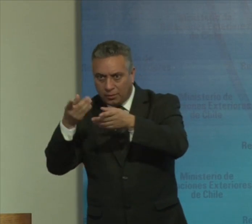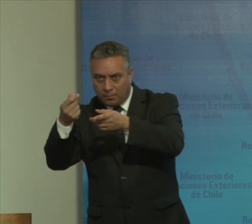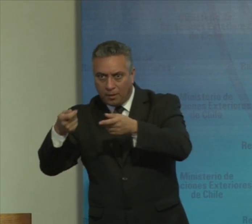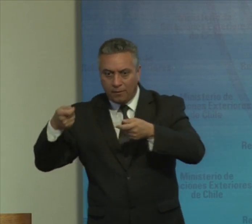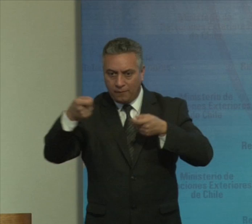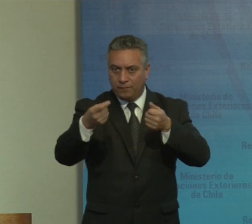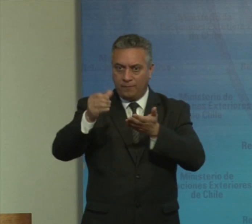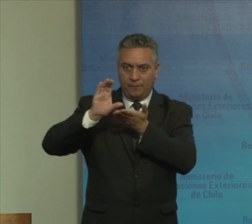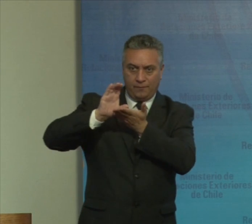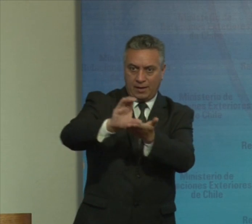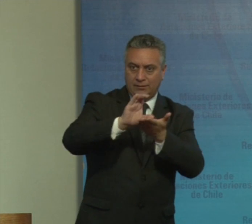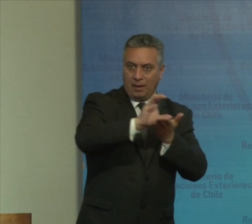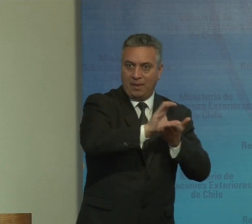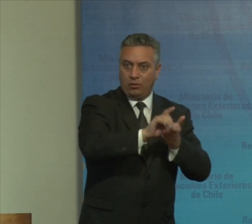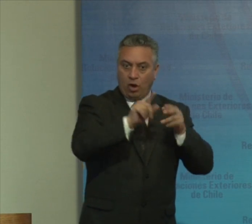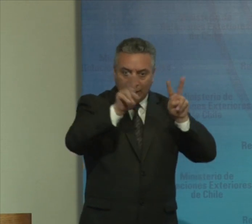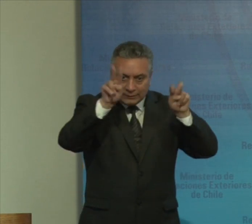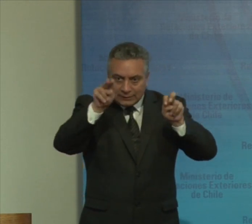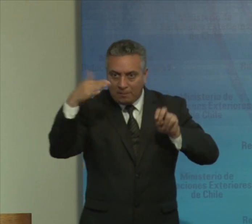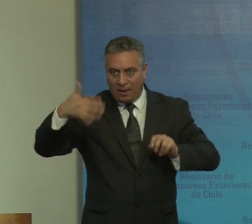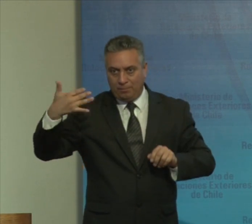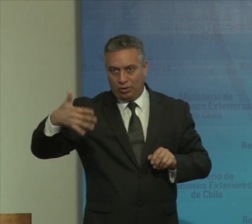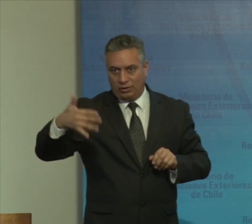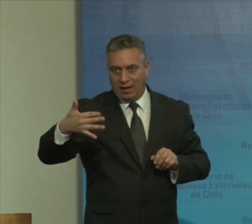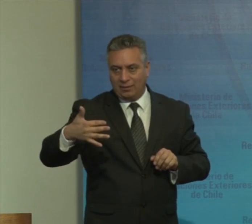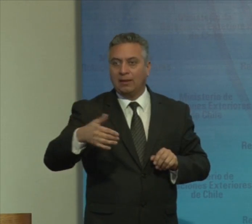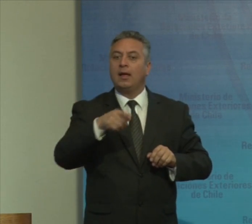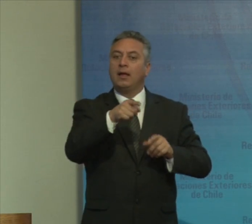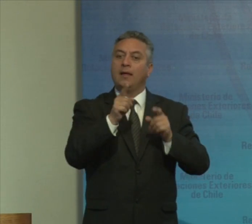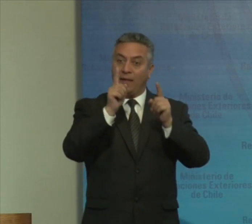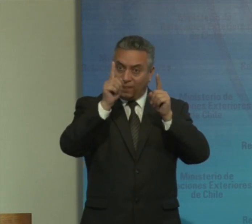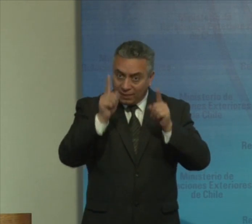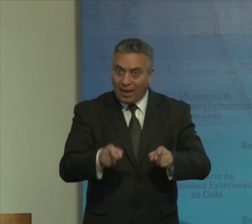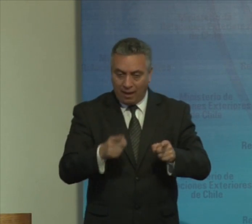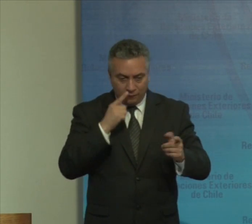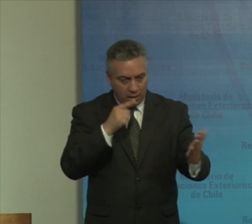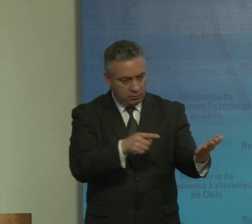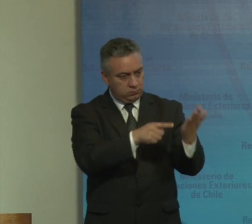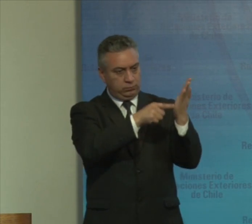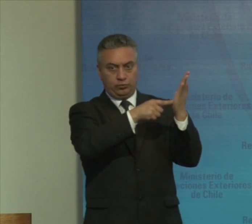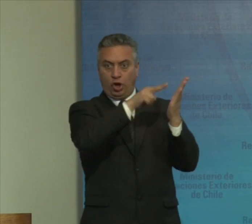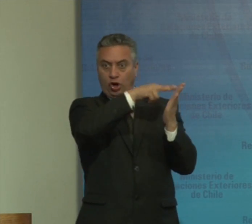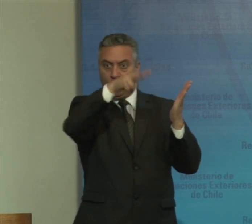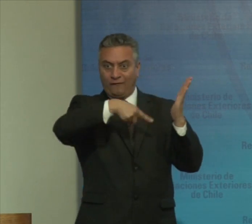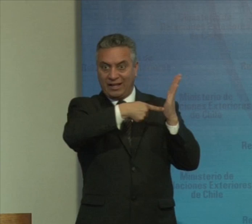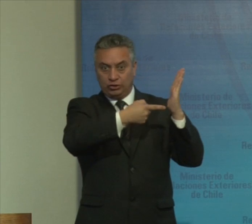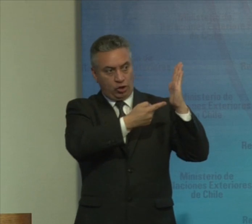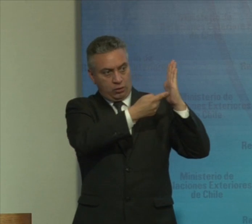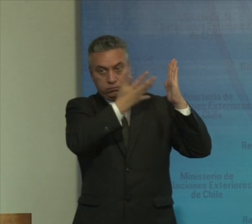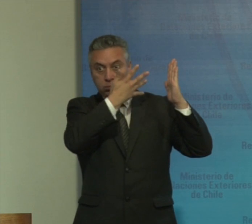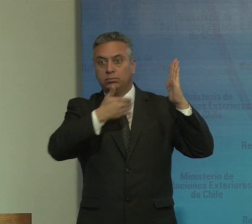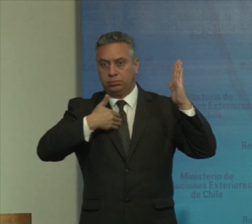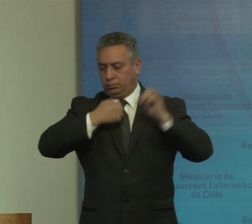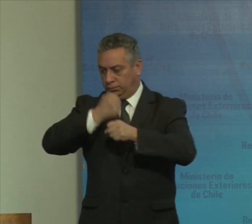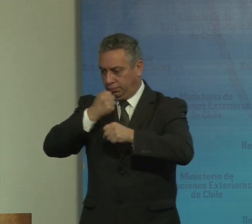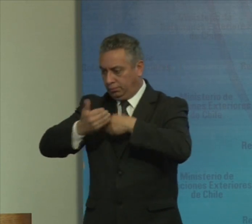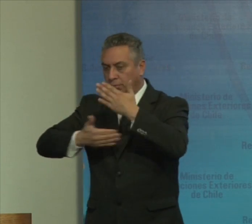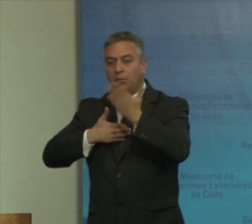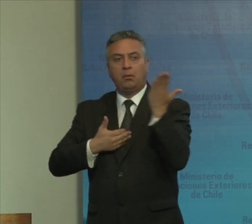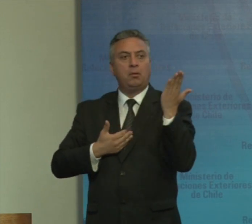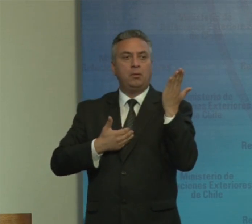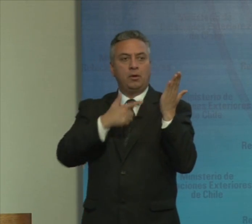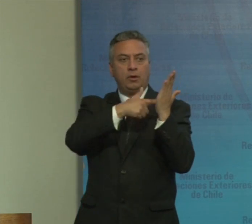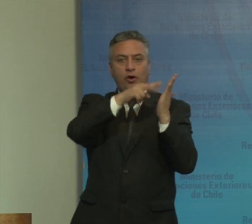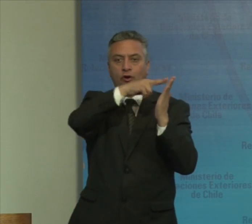prioritarias debe implementarse a la luz de la convención y todos otros tratados internacionales de derechos humanos